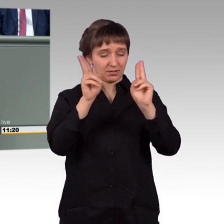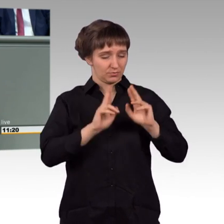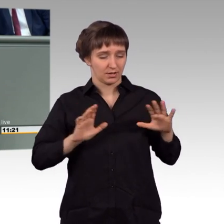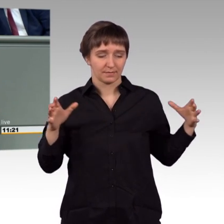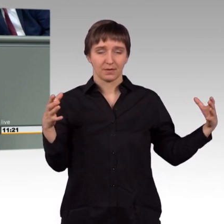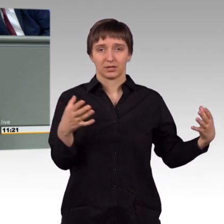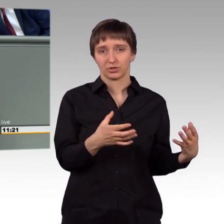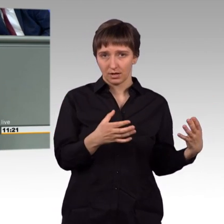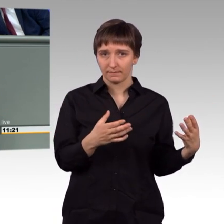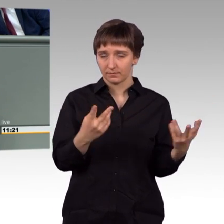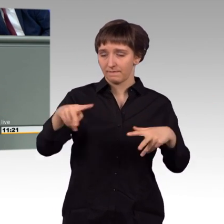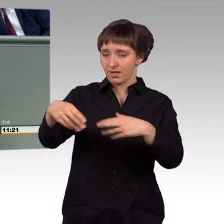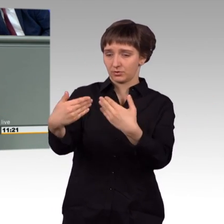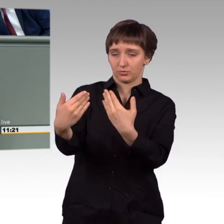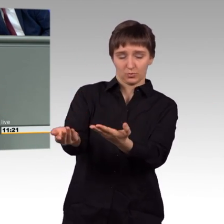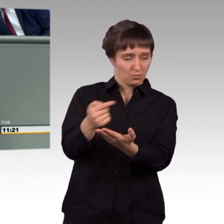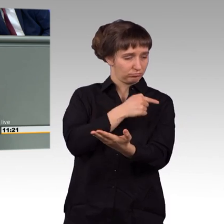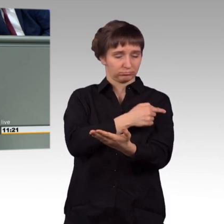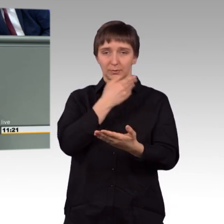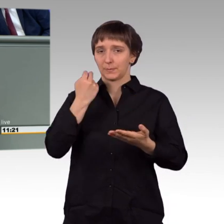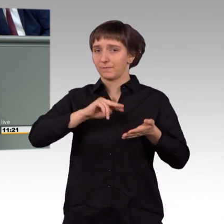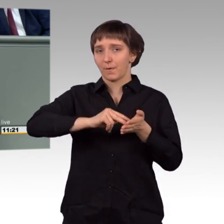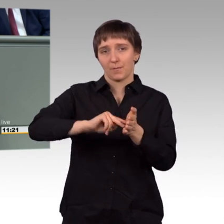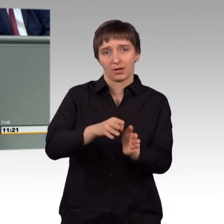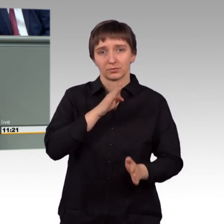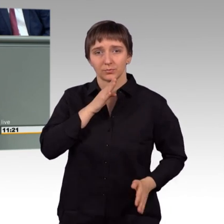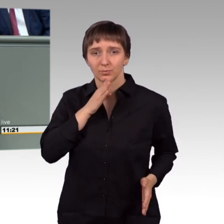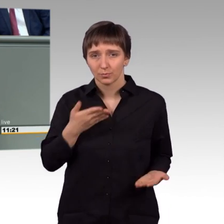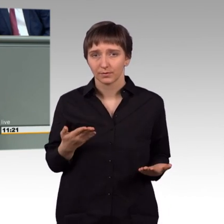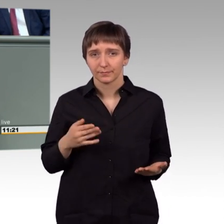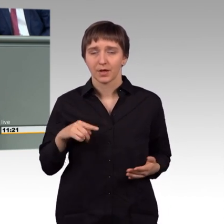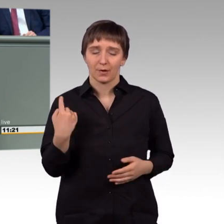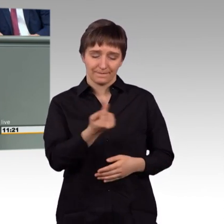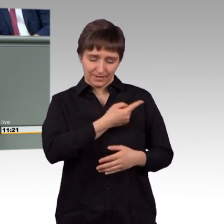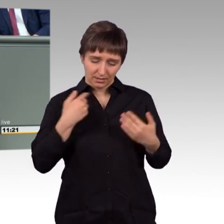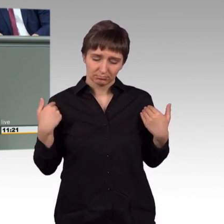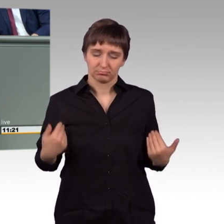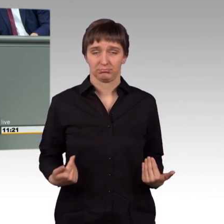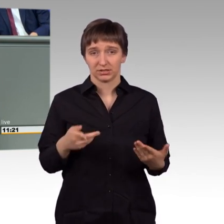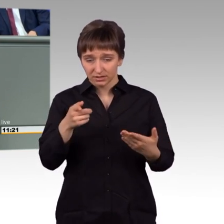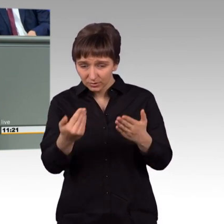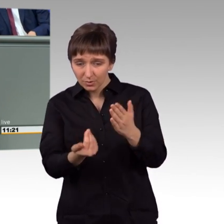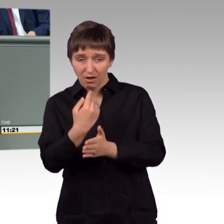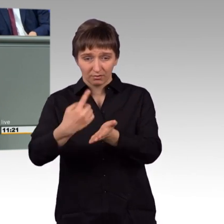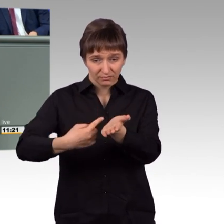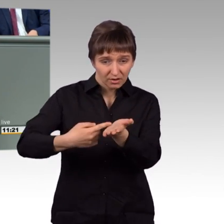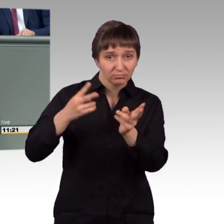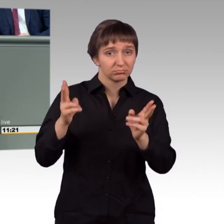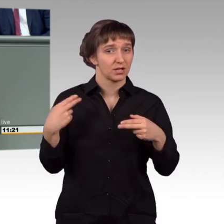ausreichend vorbereitet. Und auch wir scheinen auf diese neue Herausforderung keine richtige Antwort zu haben. Und